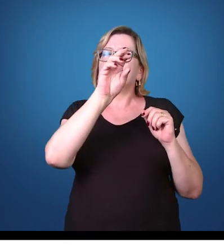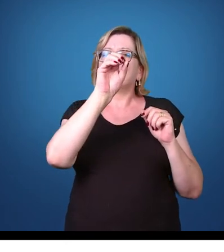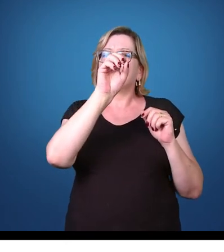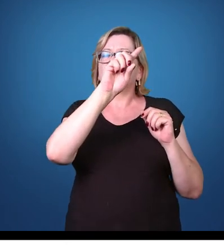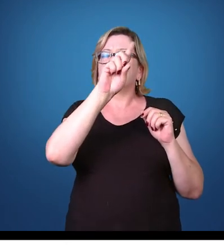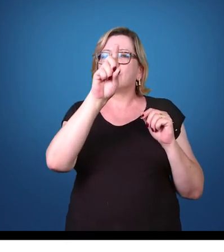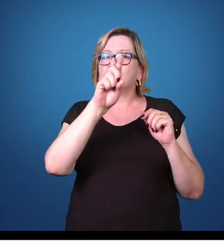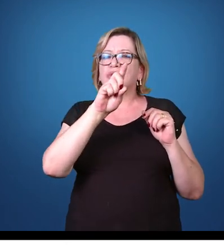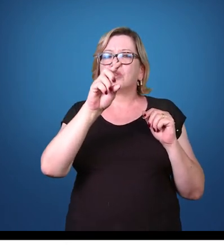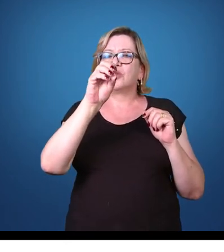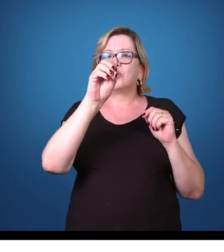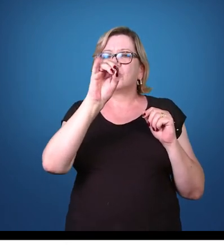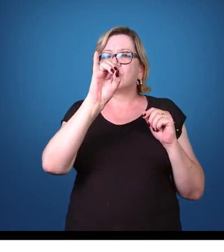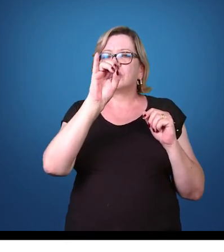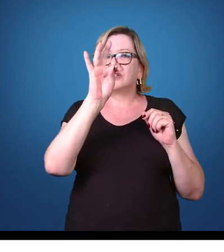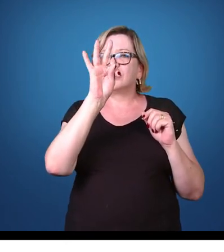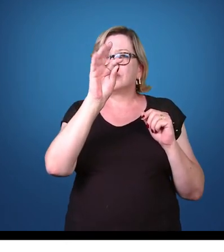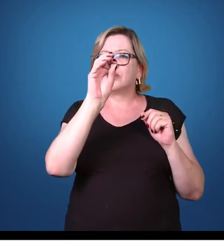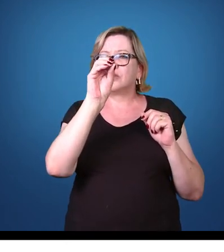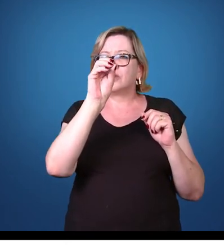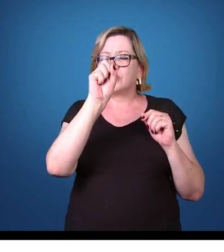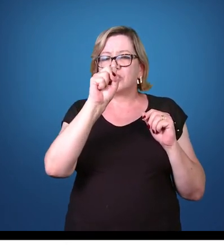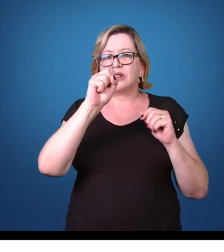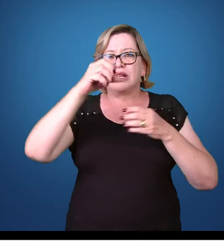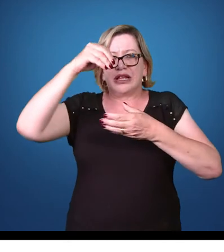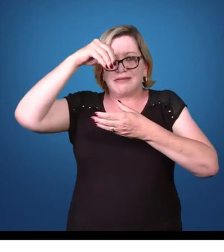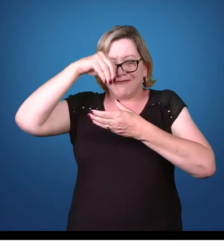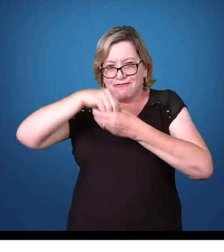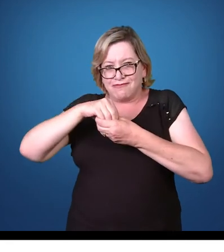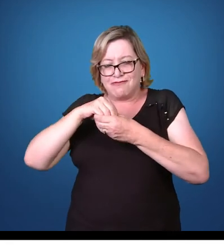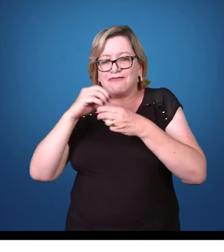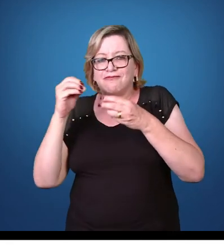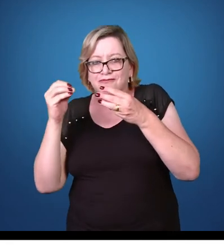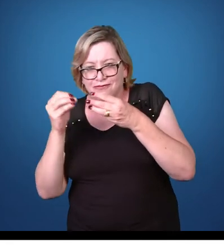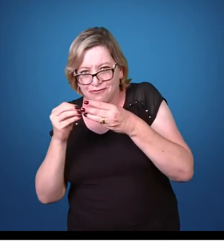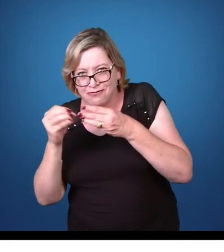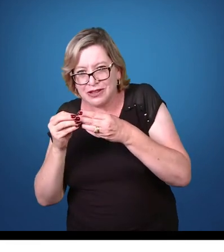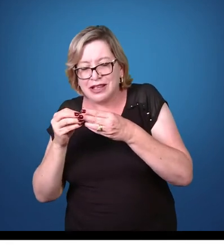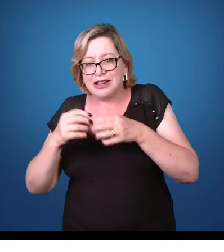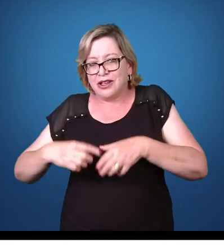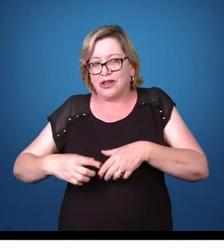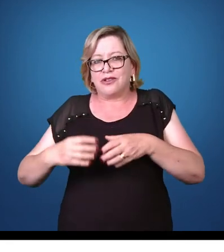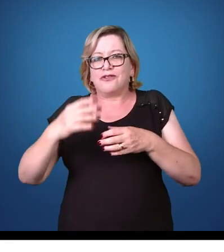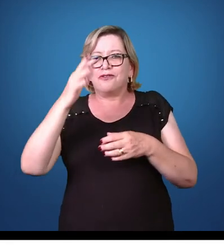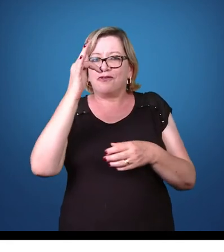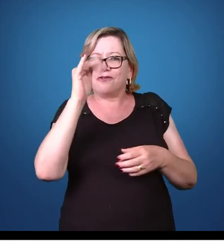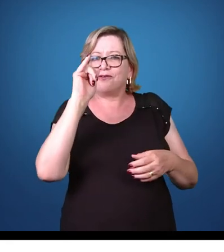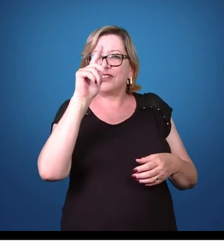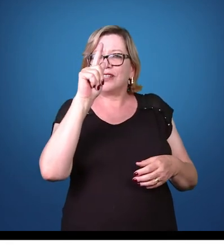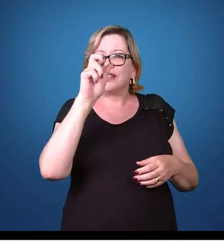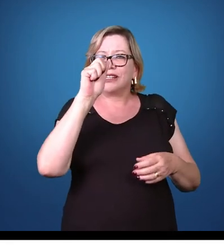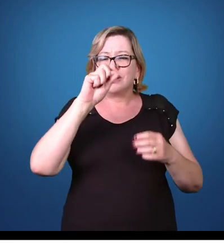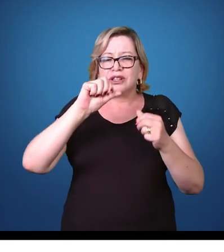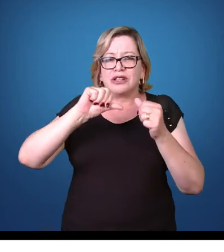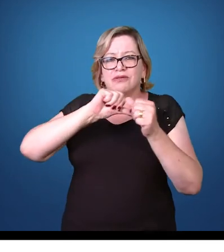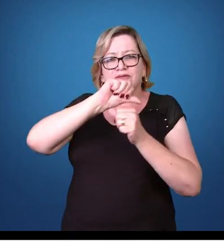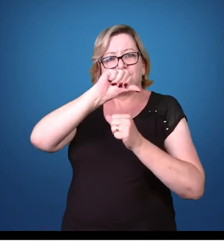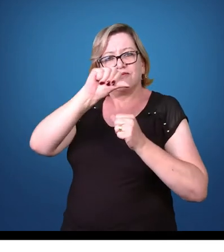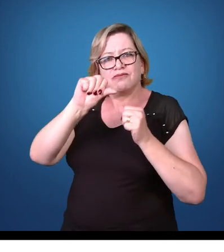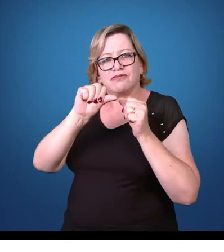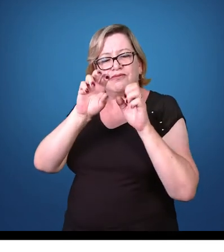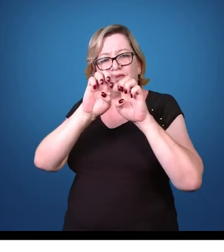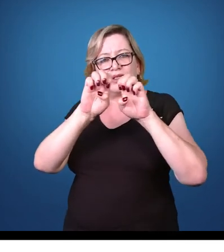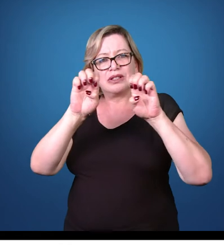merozoítos, eles presentes dentro das células hepáticas, eles se transformam numa estrutura denominada